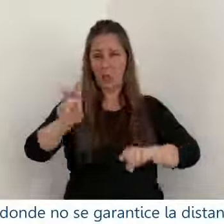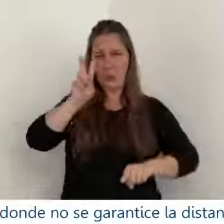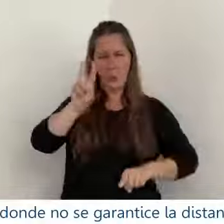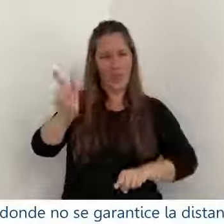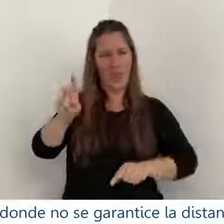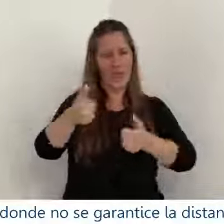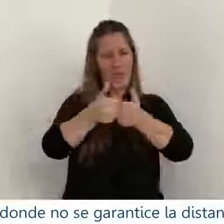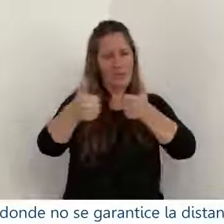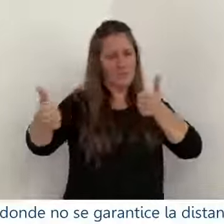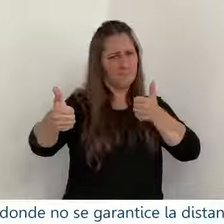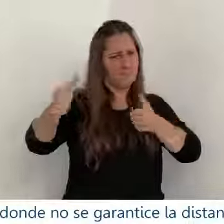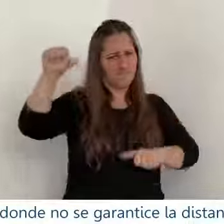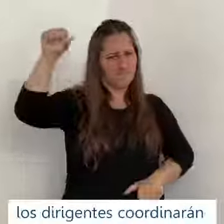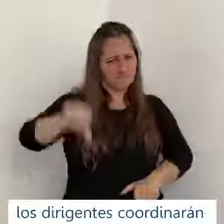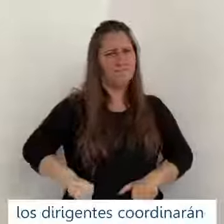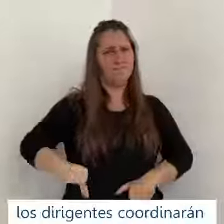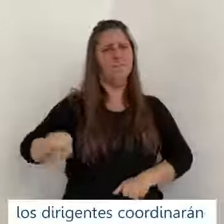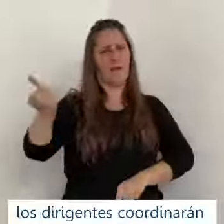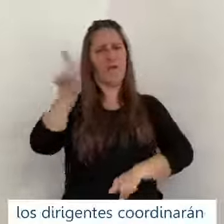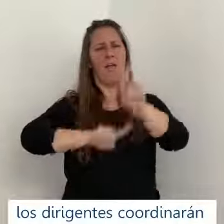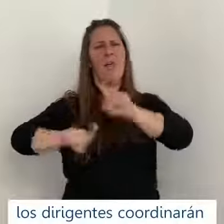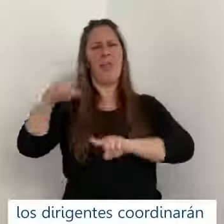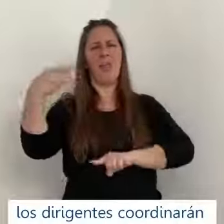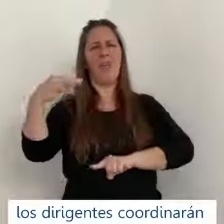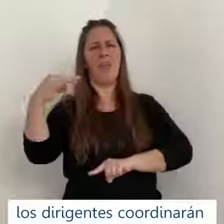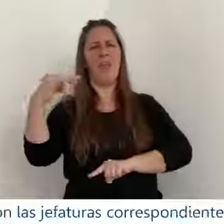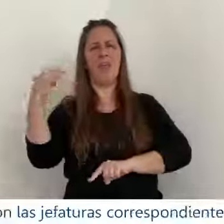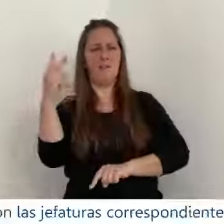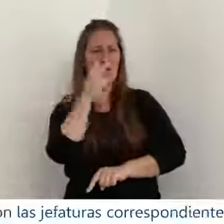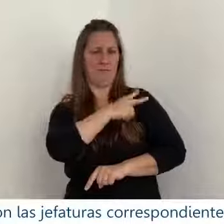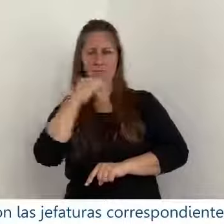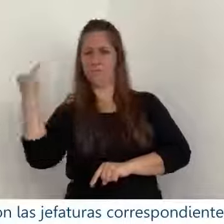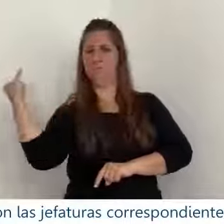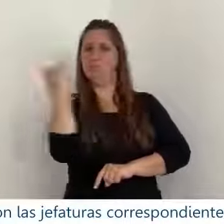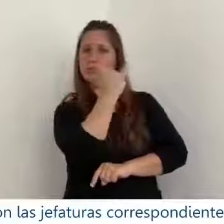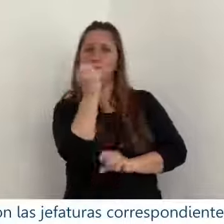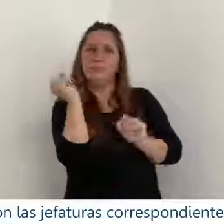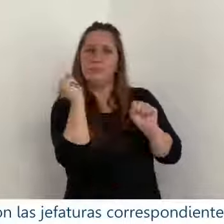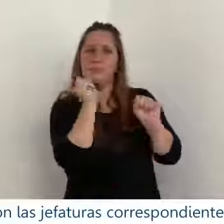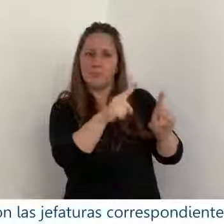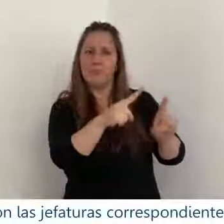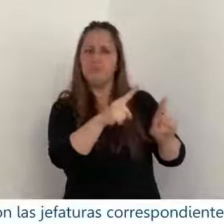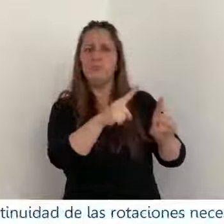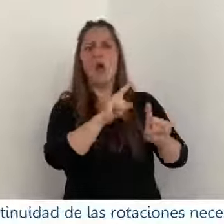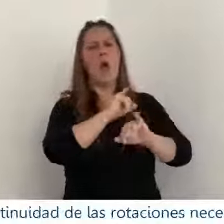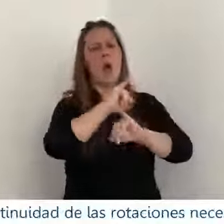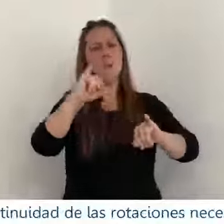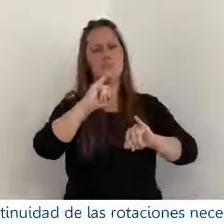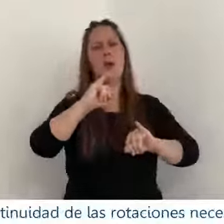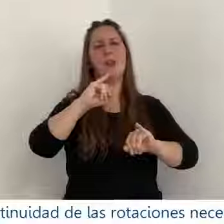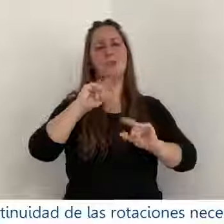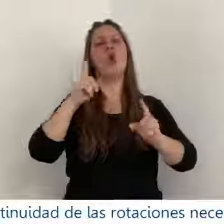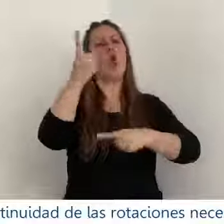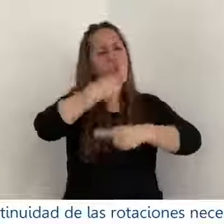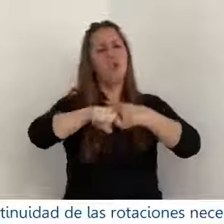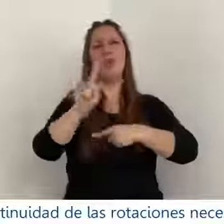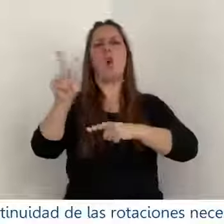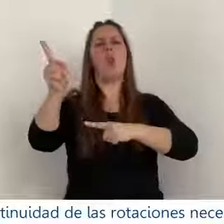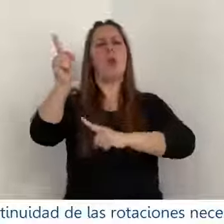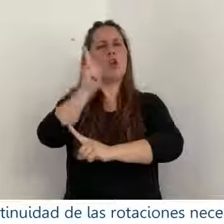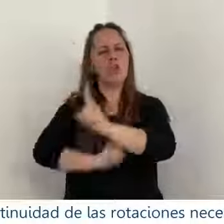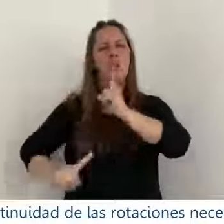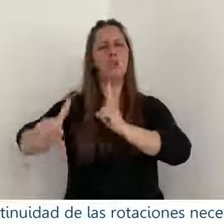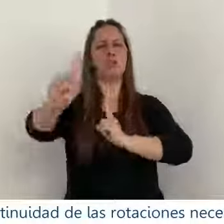se garantice la distancia los dirigentes coordinarán con las jefaturas correspondientes la continuidad de las rotaciones